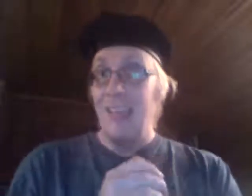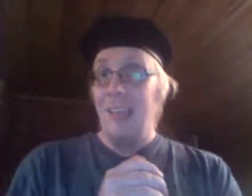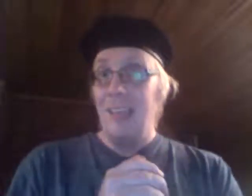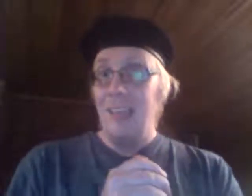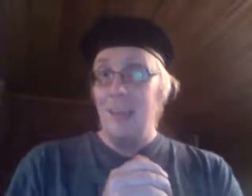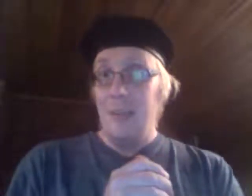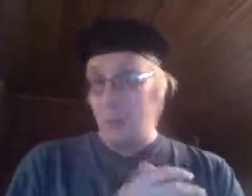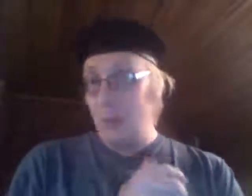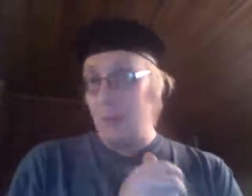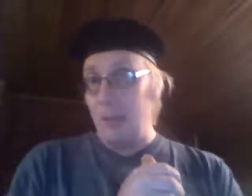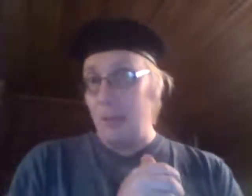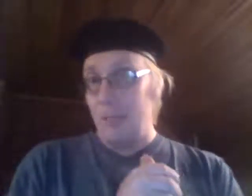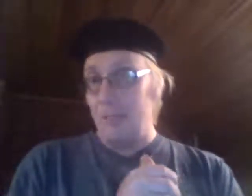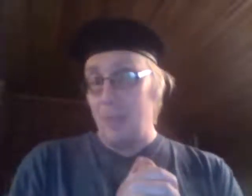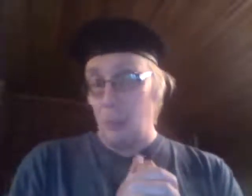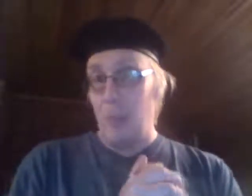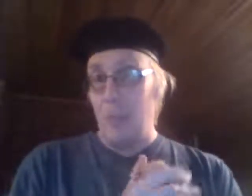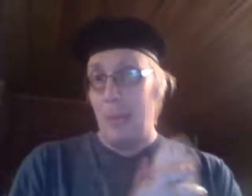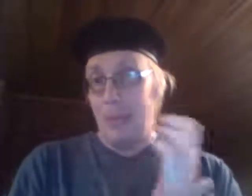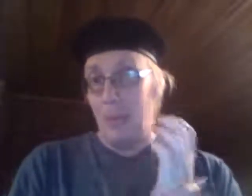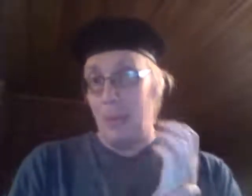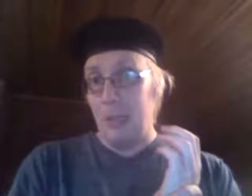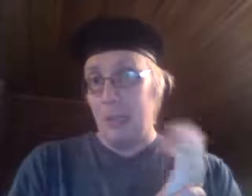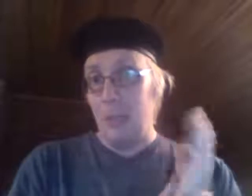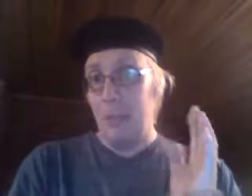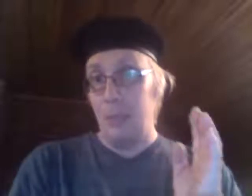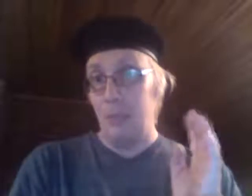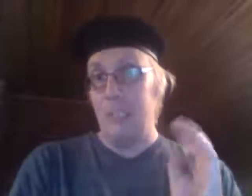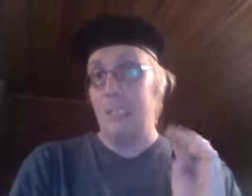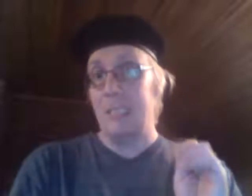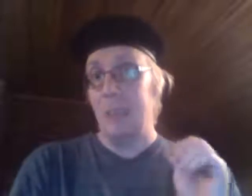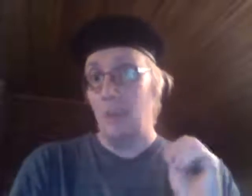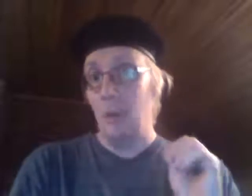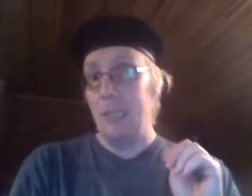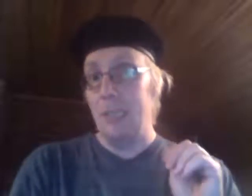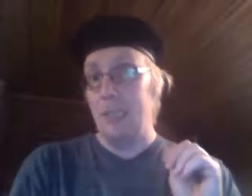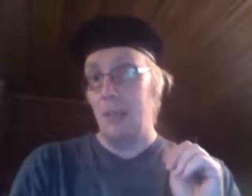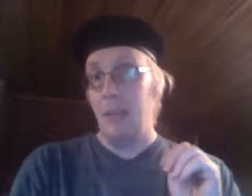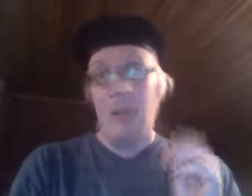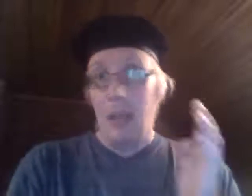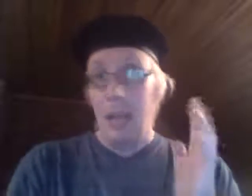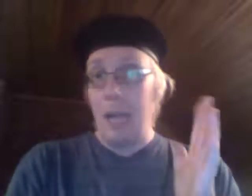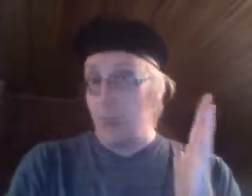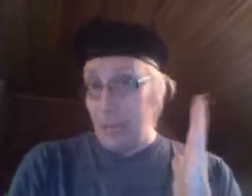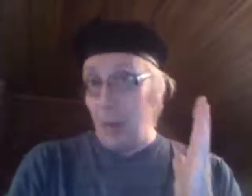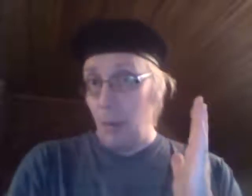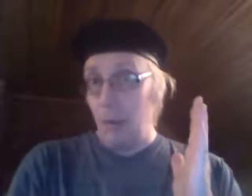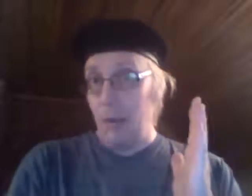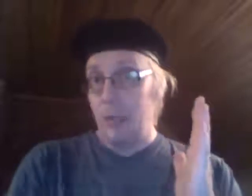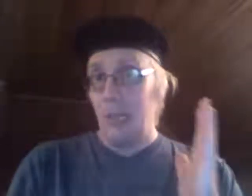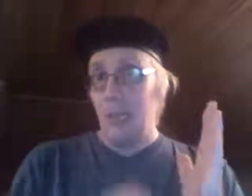Eli Yhdysvalloissa Trump on päättänyt aloittaa kauppasodan siitä, että se saa budjetin tasolla. Aikko EU aloittaa